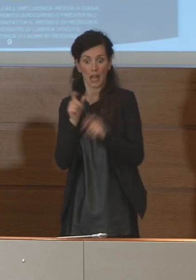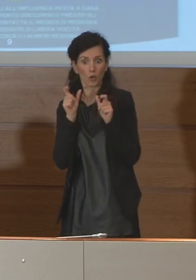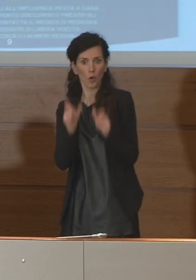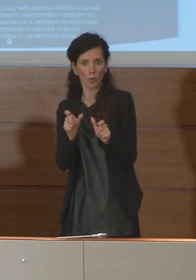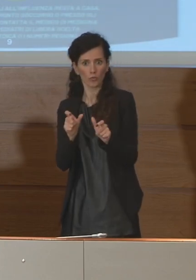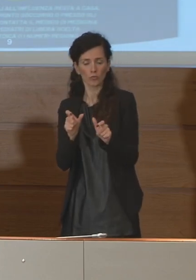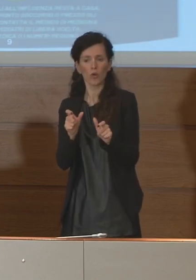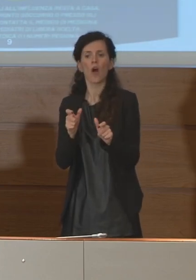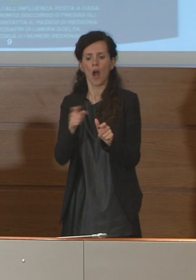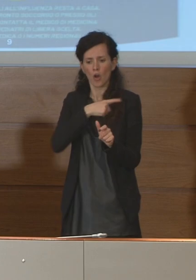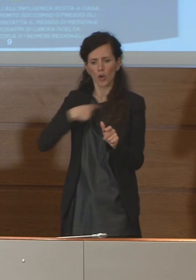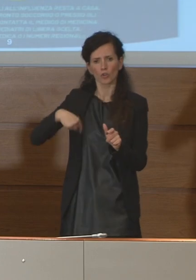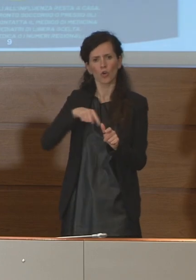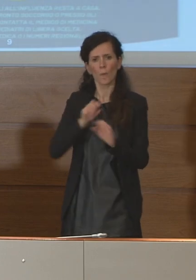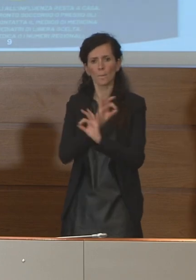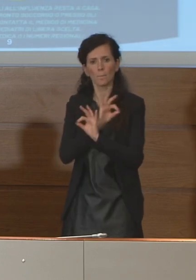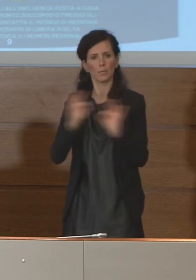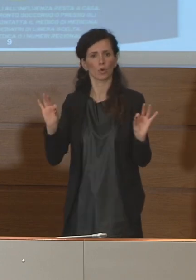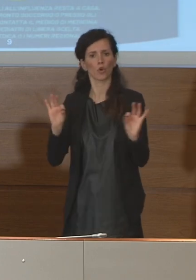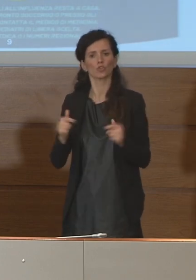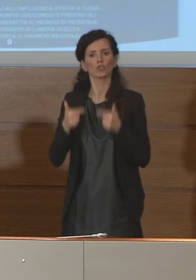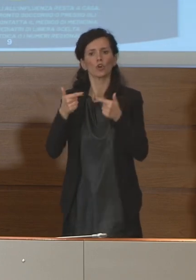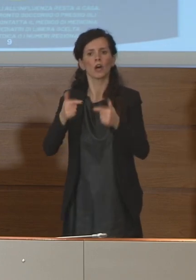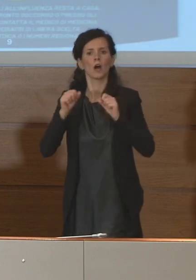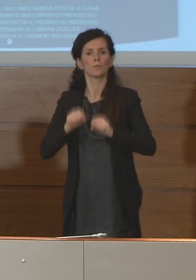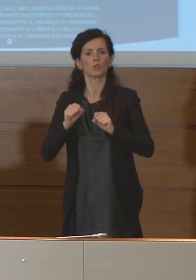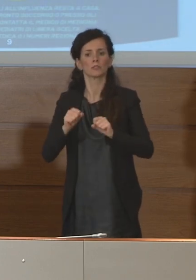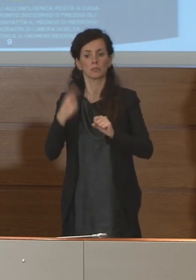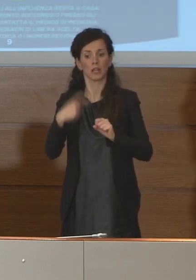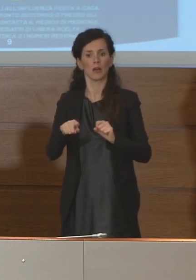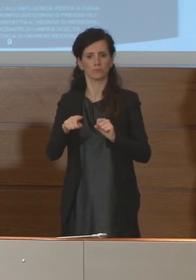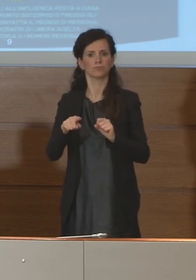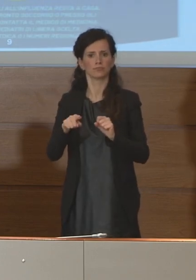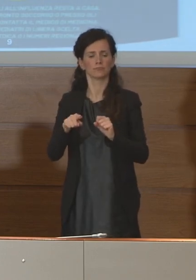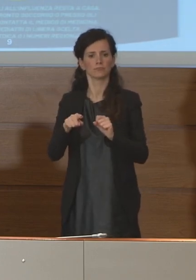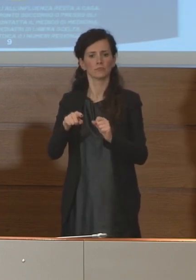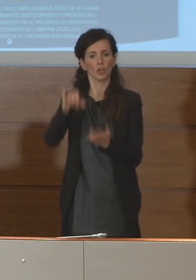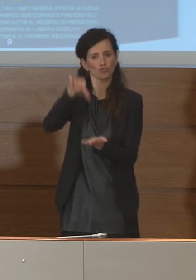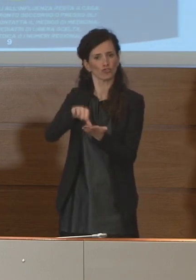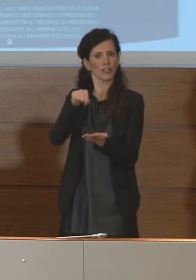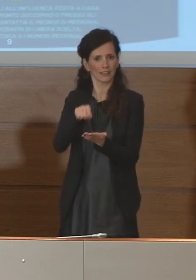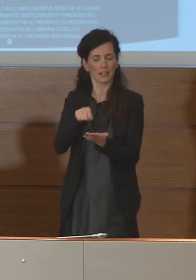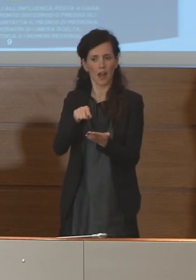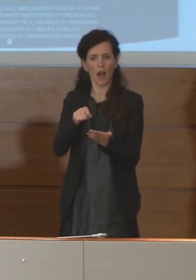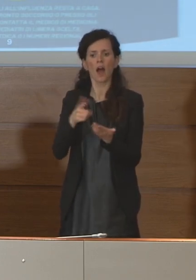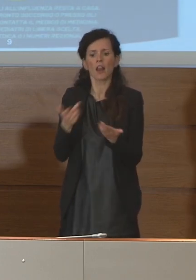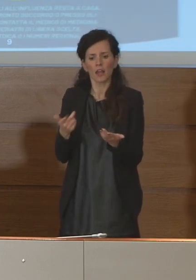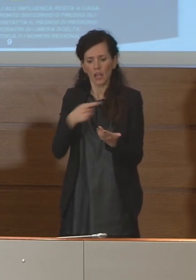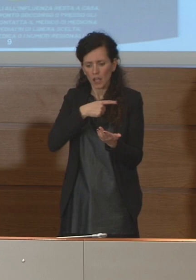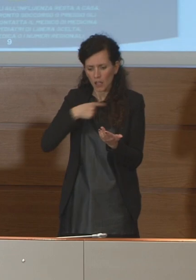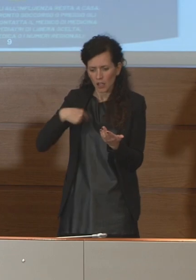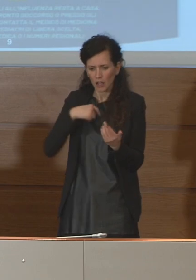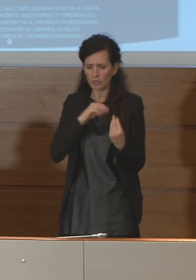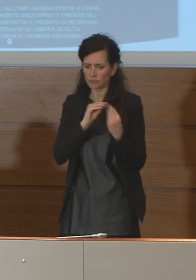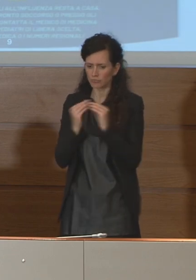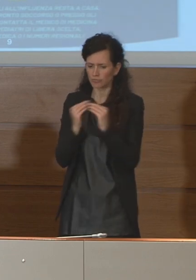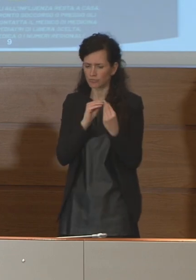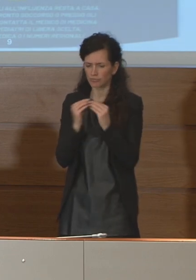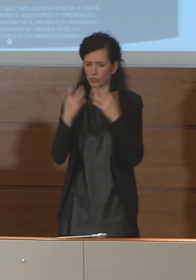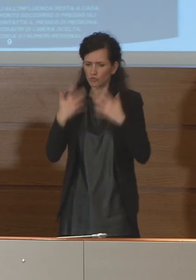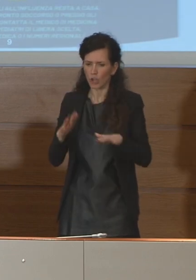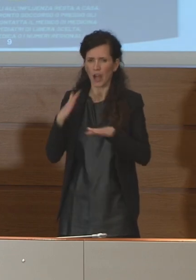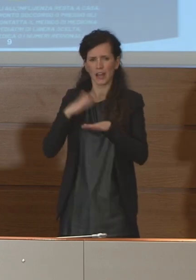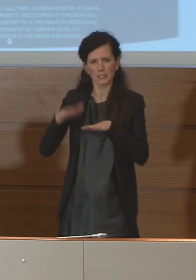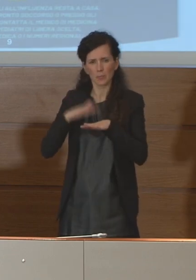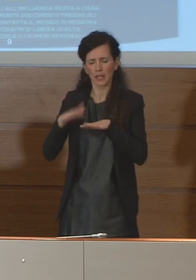queste strutture straordinarie che come sistema le abbiamo costruite dopo anni di